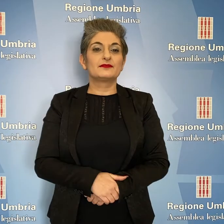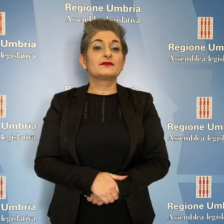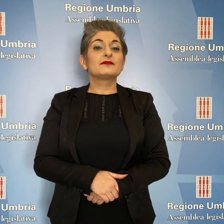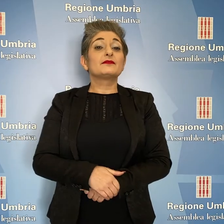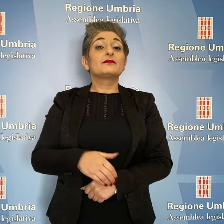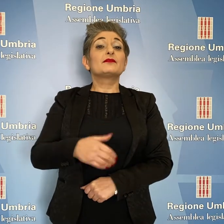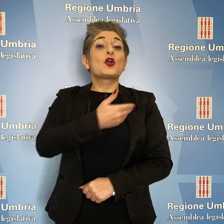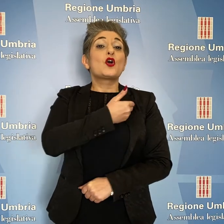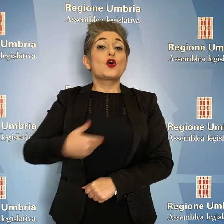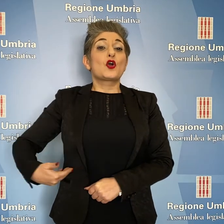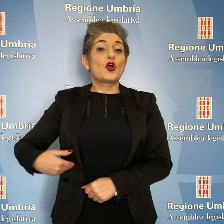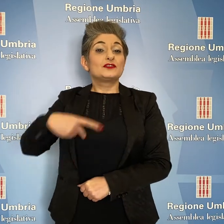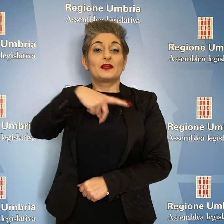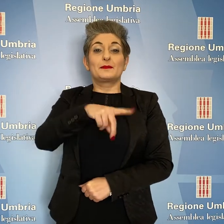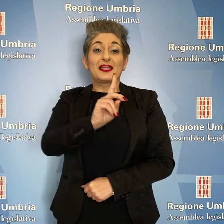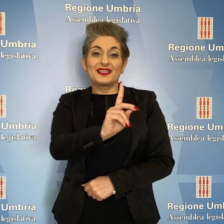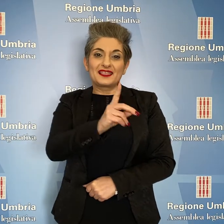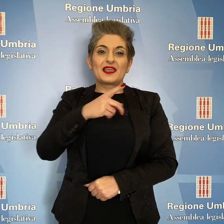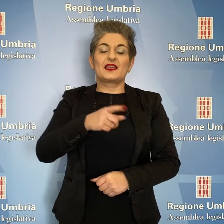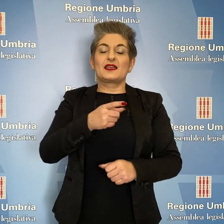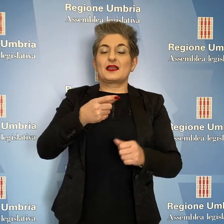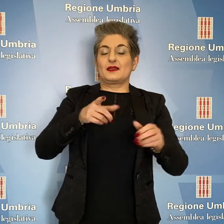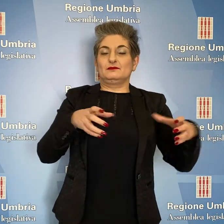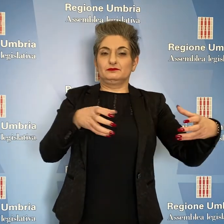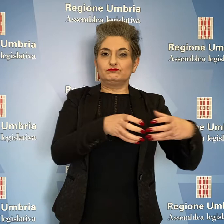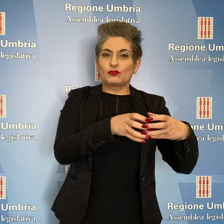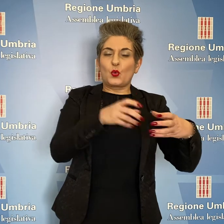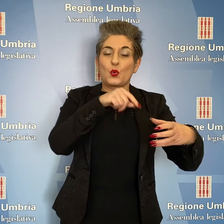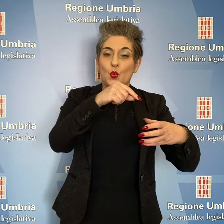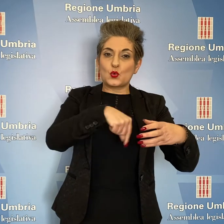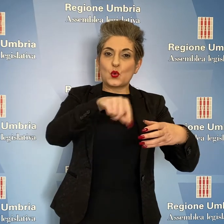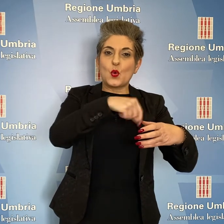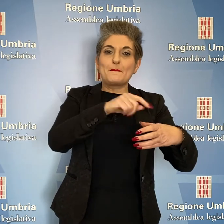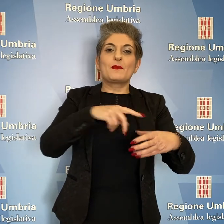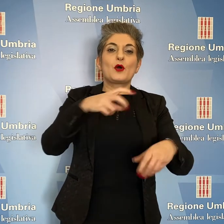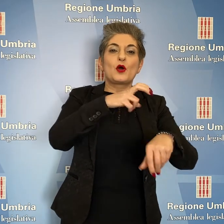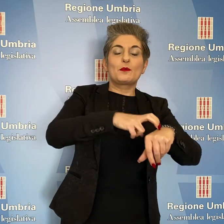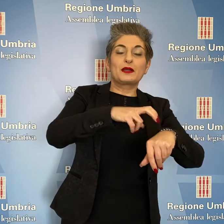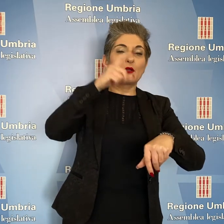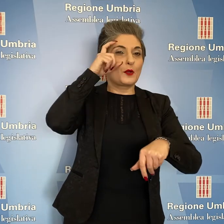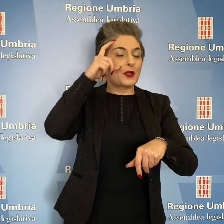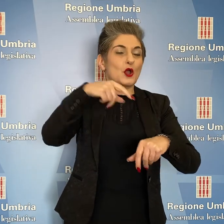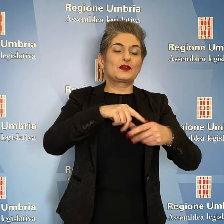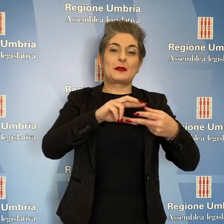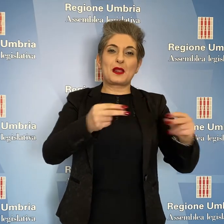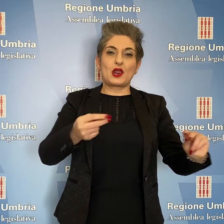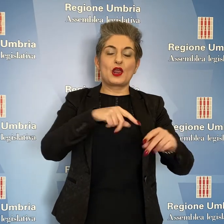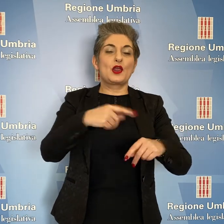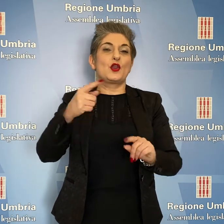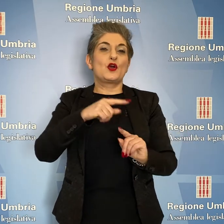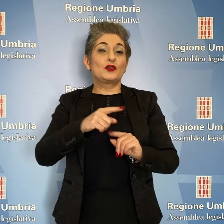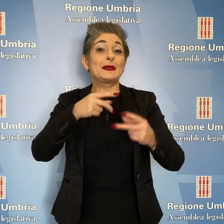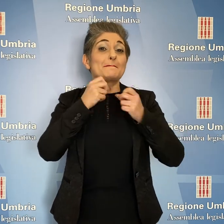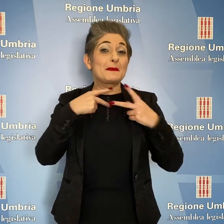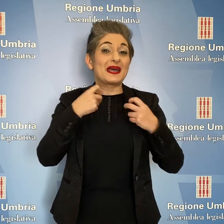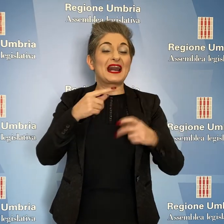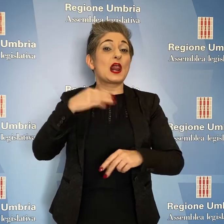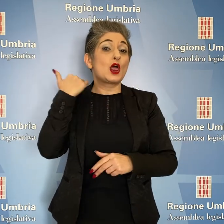I consiglieri del gruppo PD, Tommaso Bori, Michele Bettarelli, Simona Meloni, Fabio Paparelli e Donatella Porsi, hanno chiesto